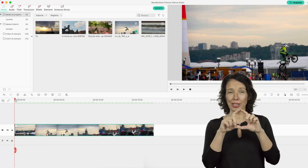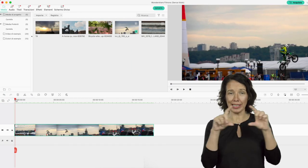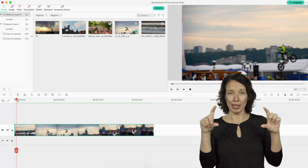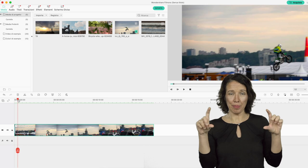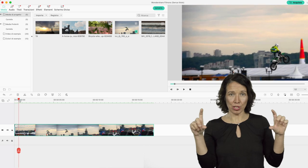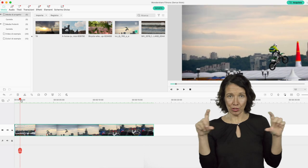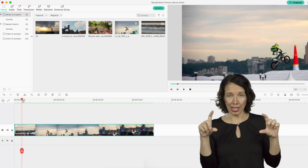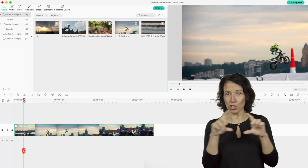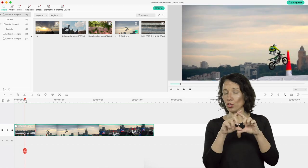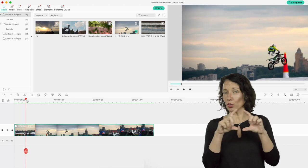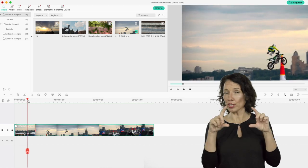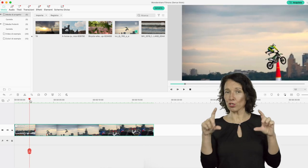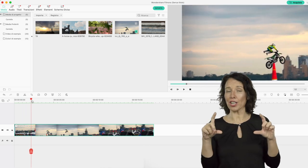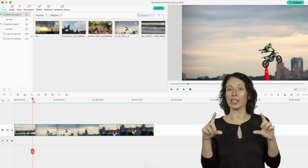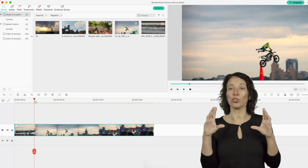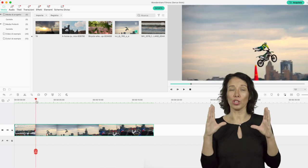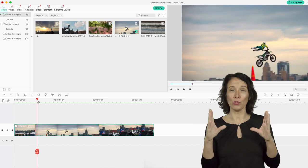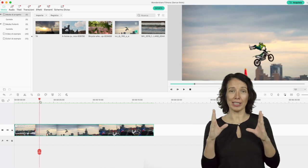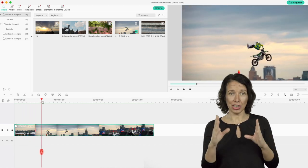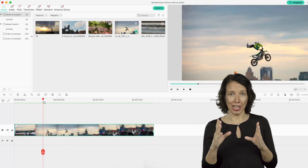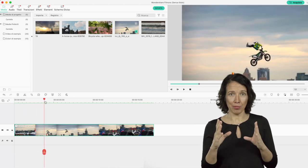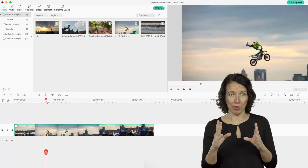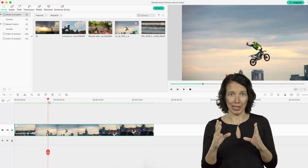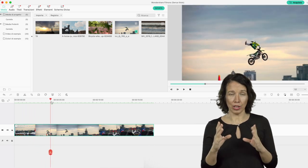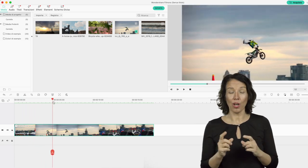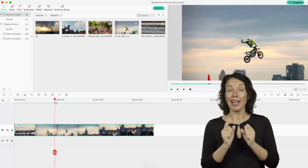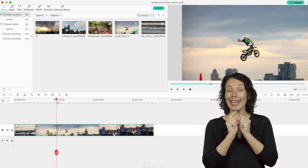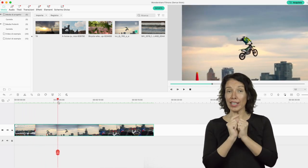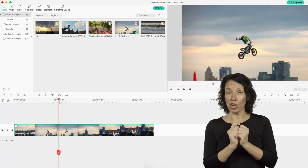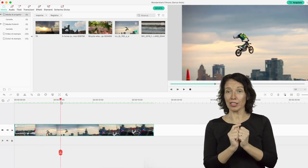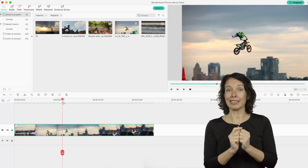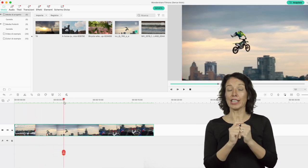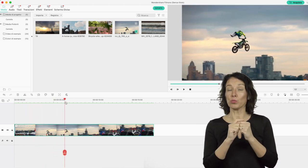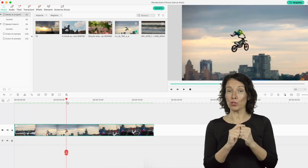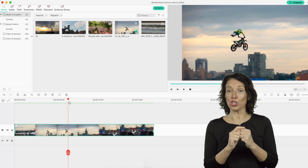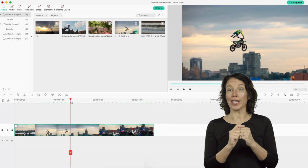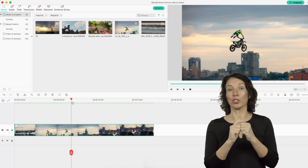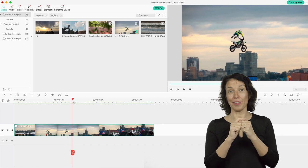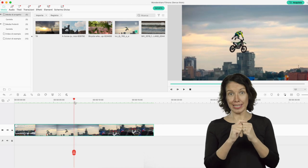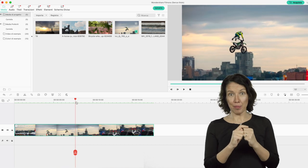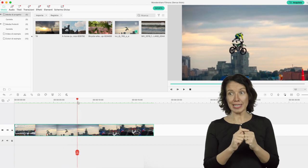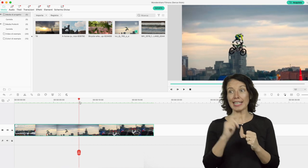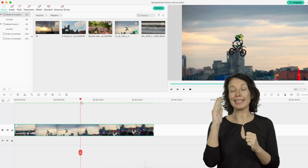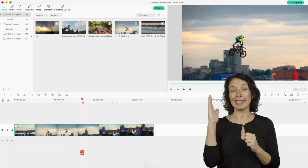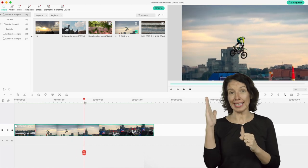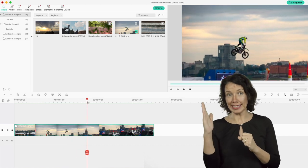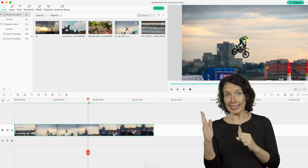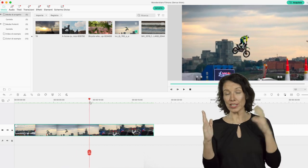il personaggio o il soggetto di cui vuoi tracciare il movimento e ricordati che il tuo soggetto deve essere presente dall'inizio